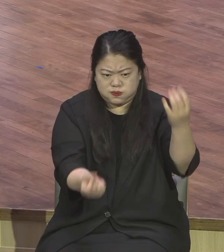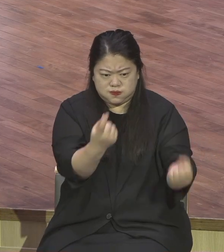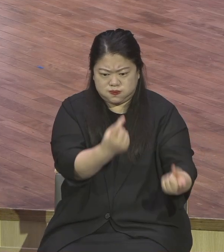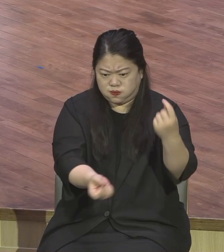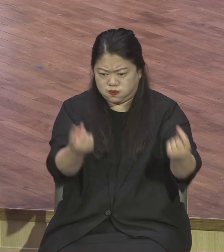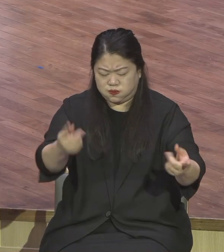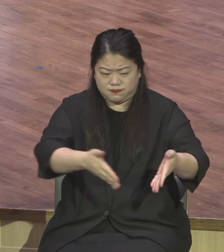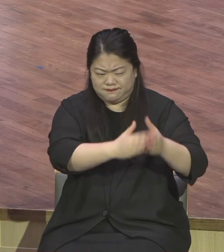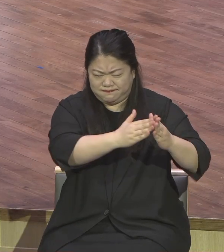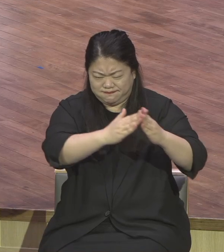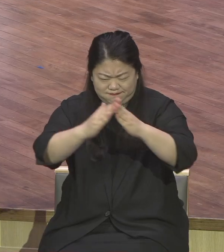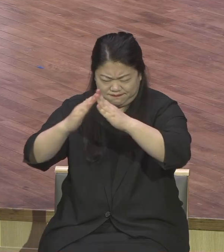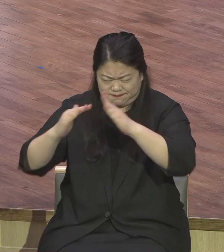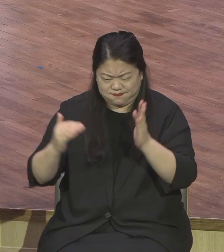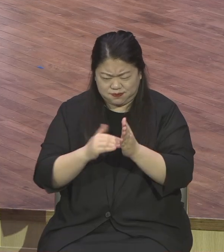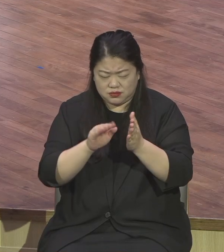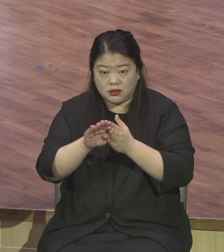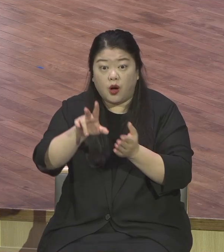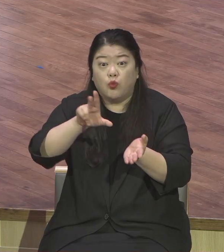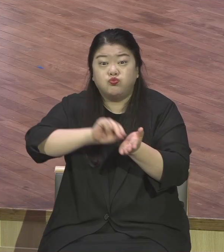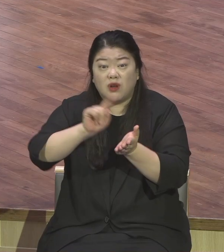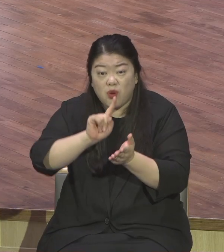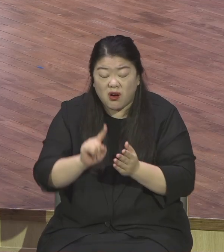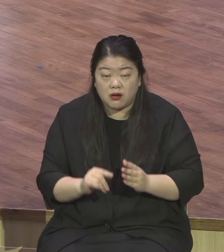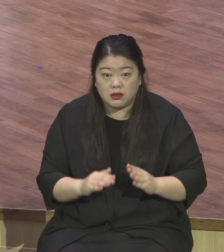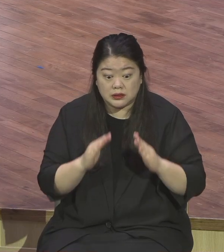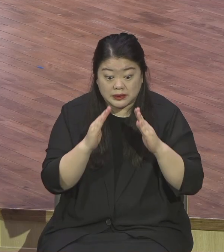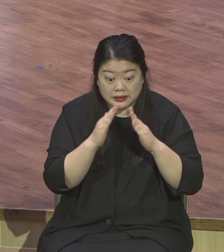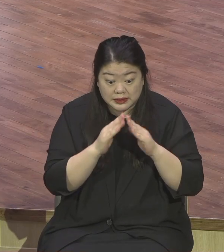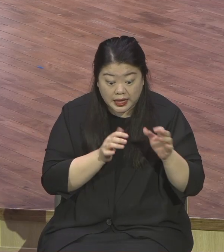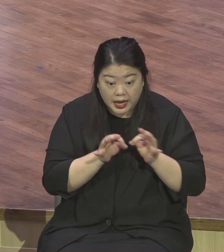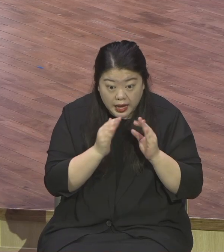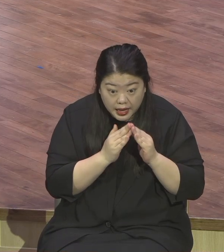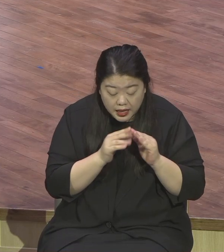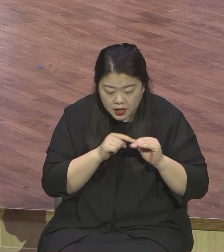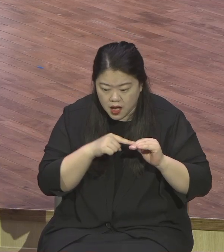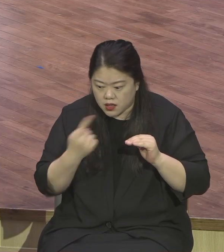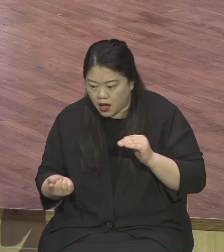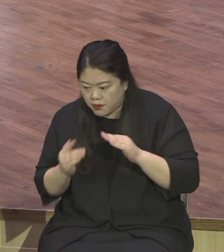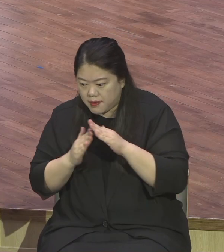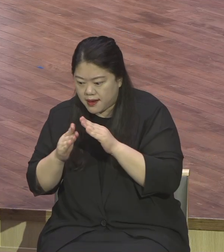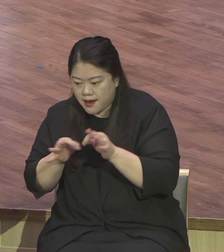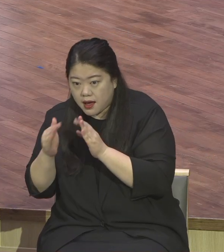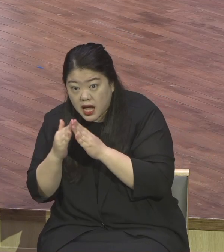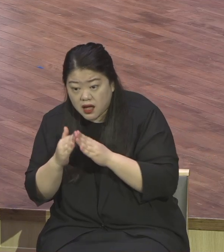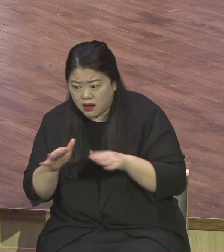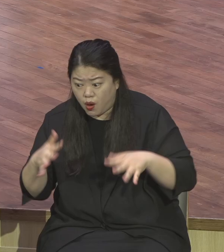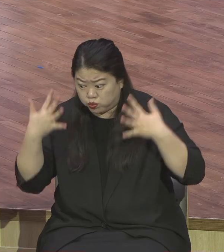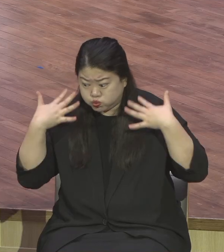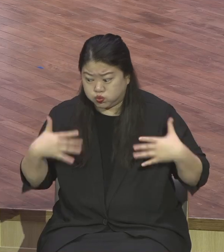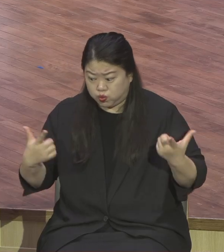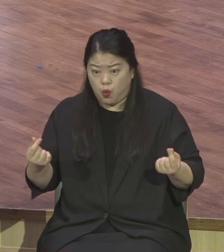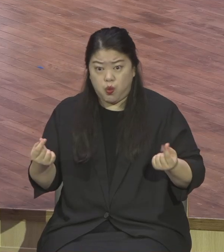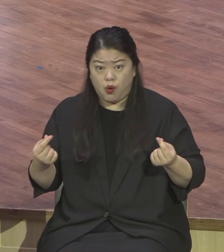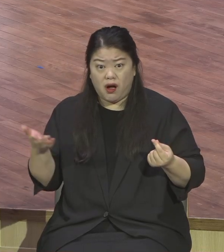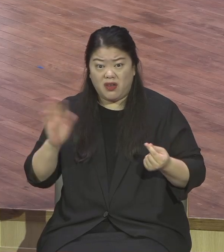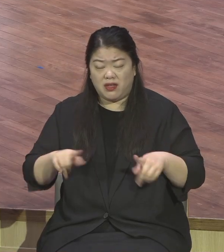말해도 경쟁이 치열하게 된거요 그걸 만들다 보니까 스타벅스가 어떻게 됐냐 적자를 보게 돼 적자 높여